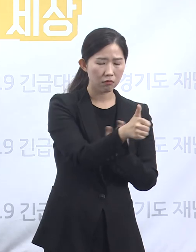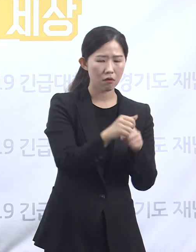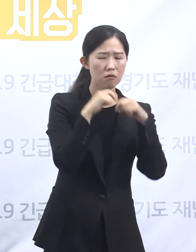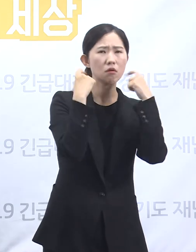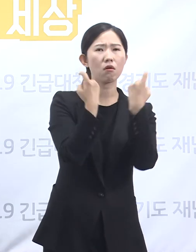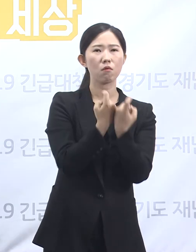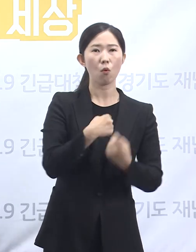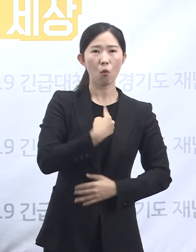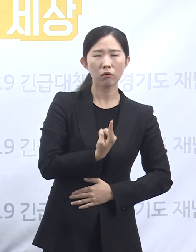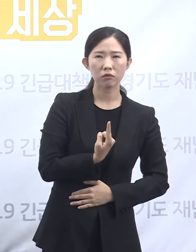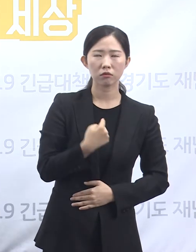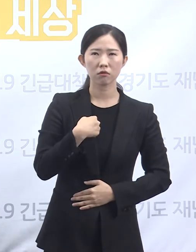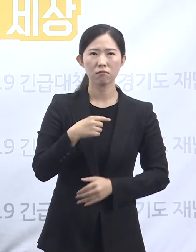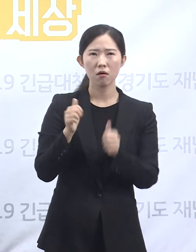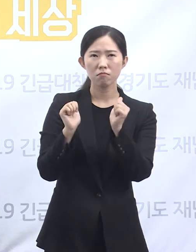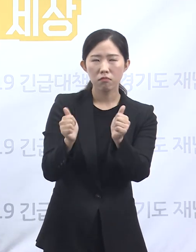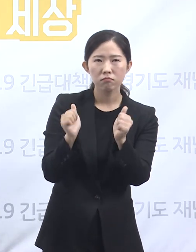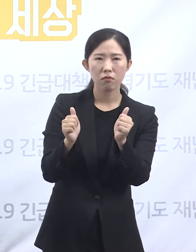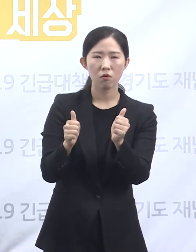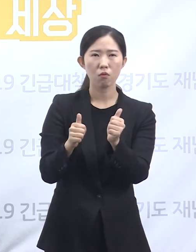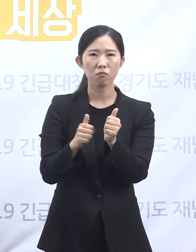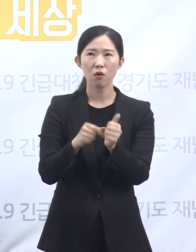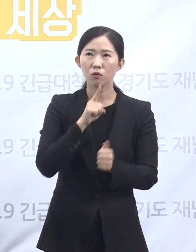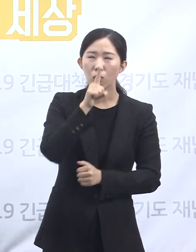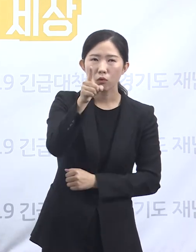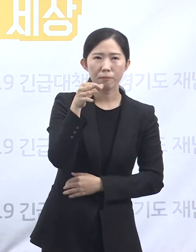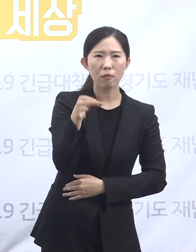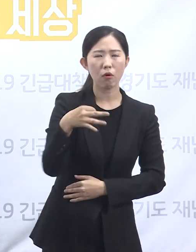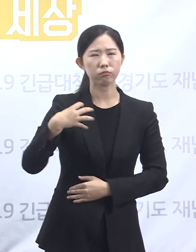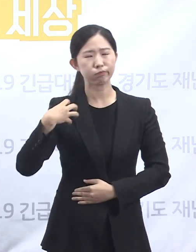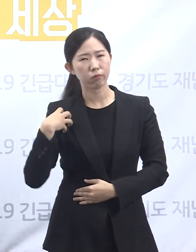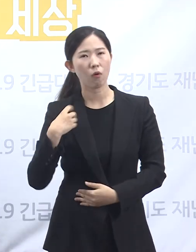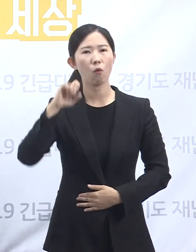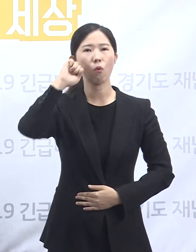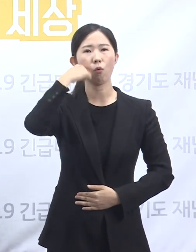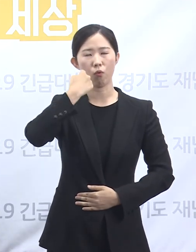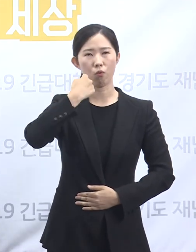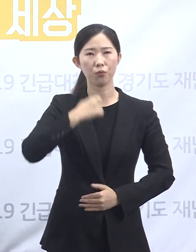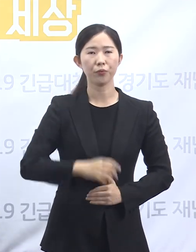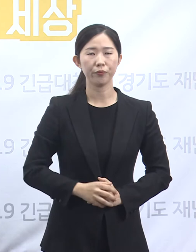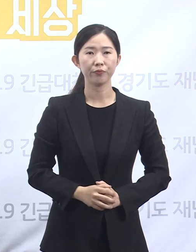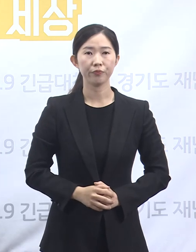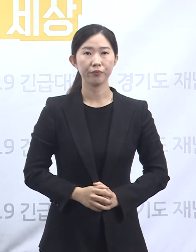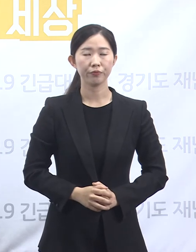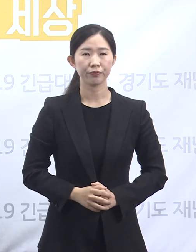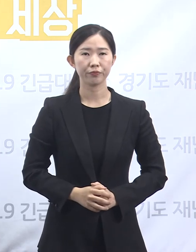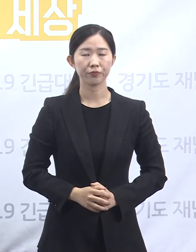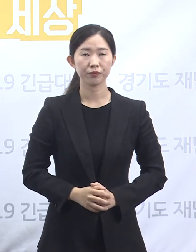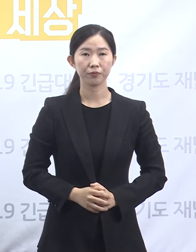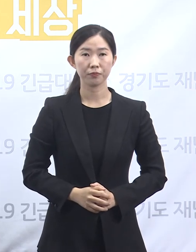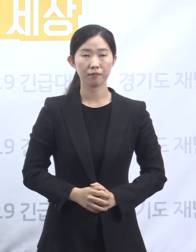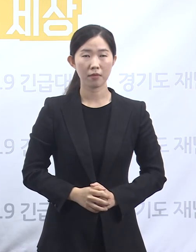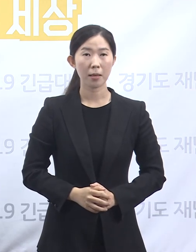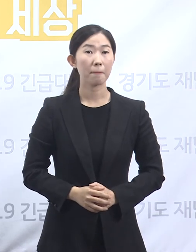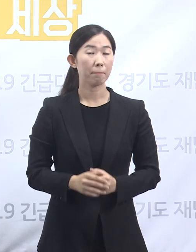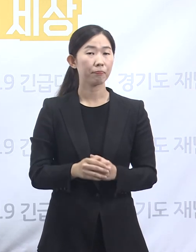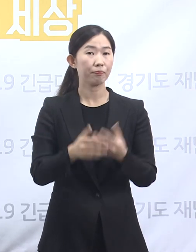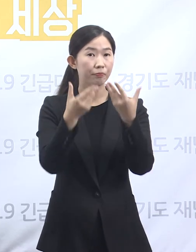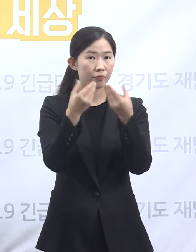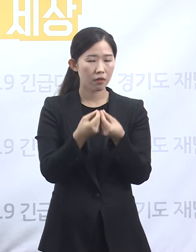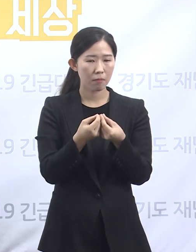비용의 부담이 굉장히 어렵다는 측면도 있습니다. 만약 감행사업법상의